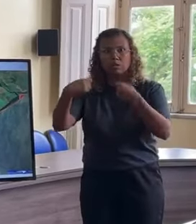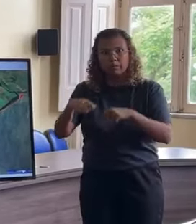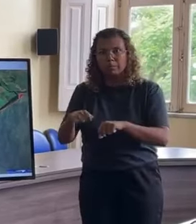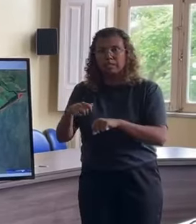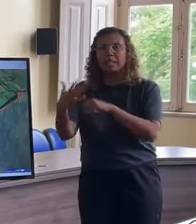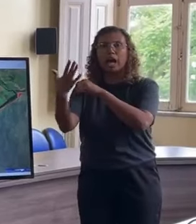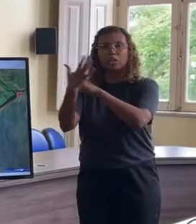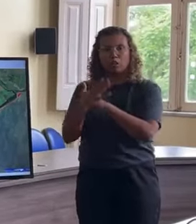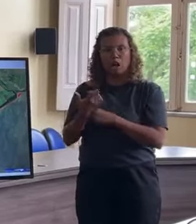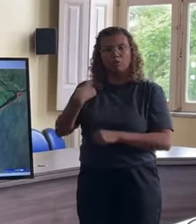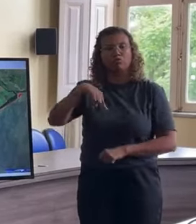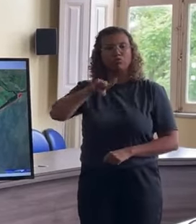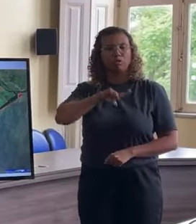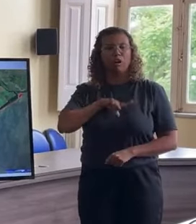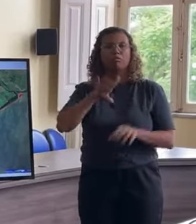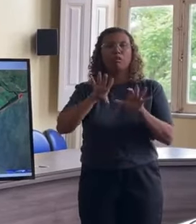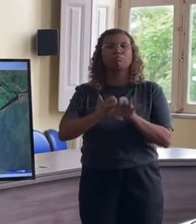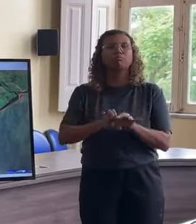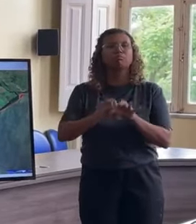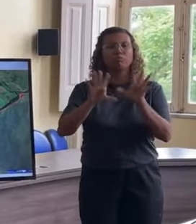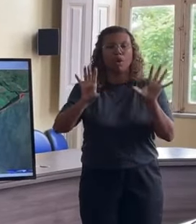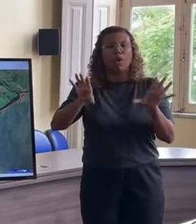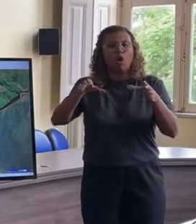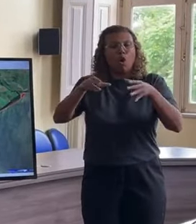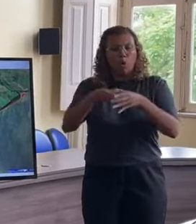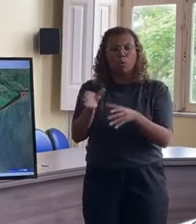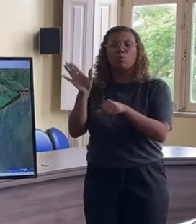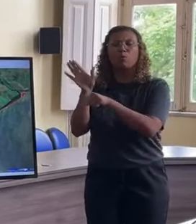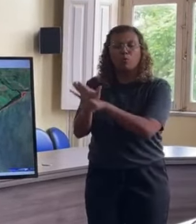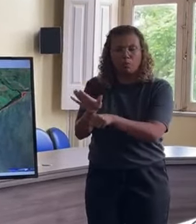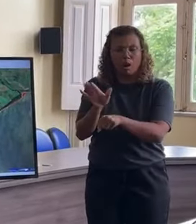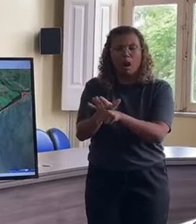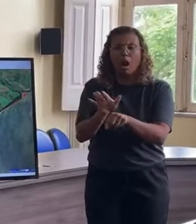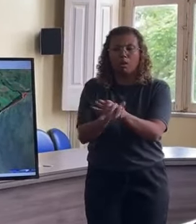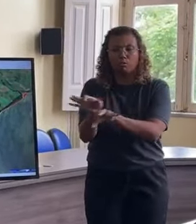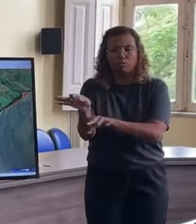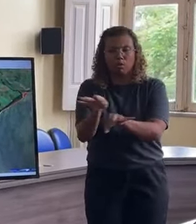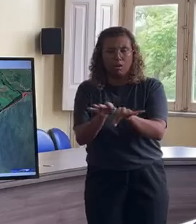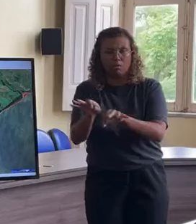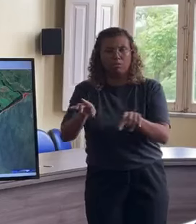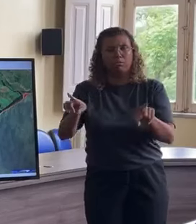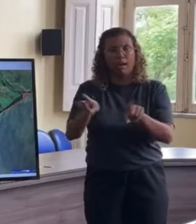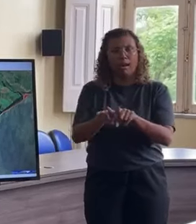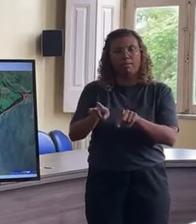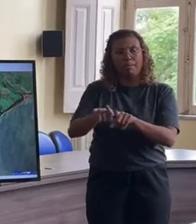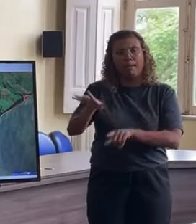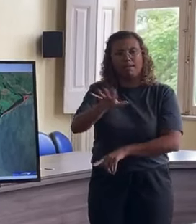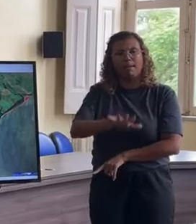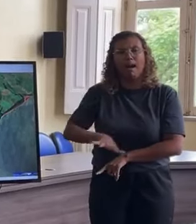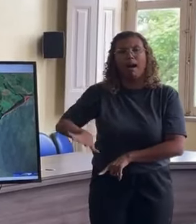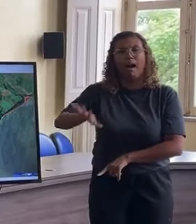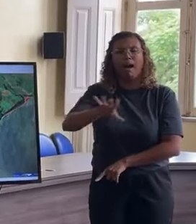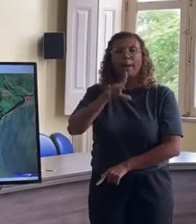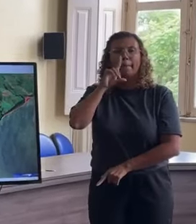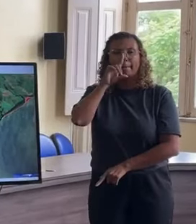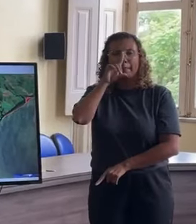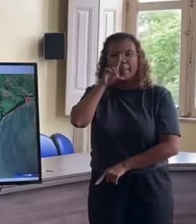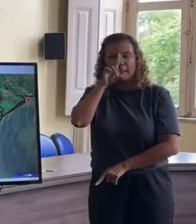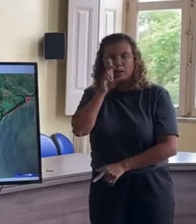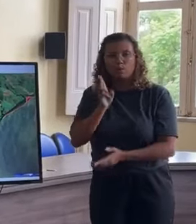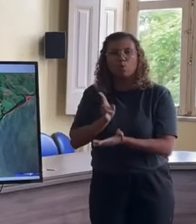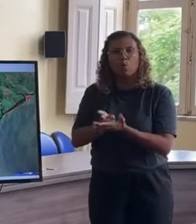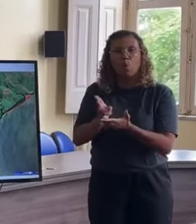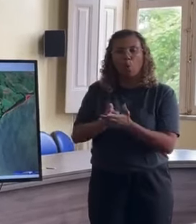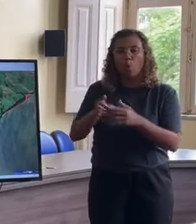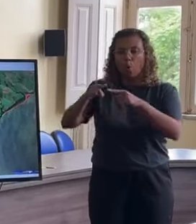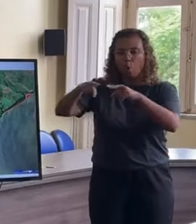para isso, nós estaremos com as nossas equipes à disposição. A área mais crítica continua aqui